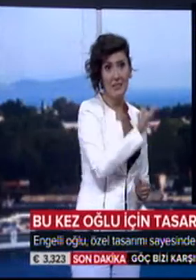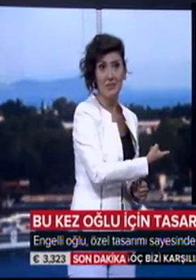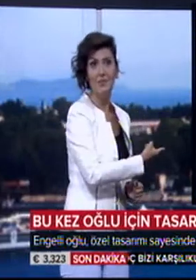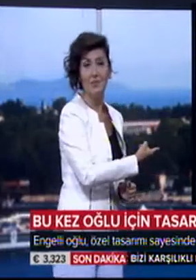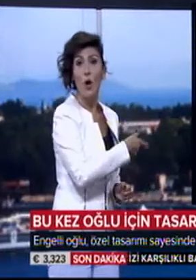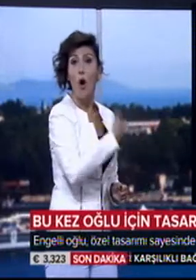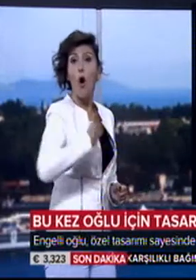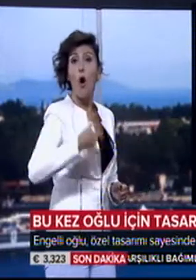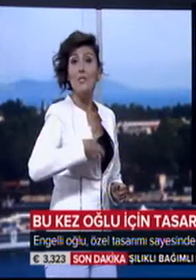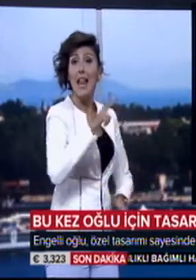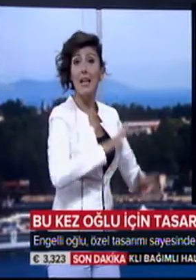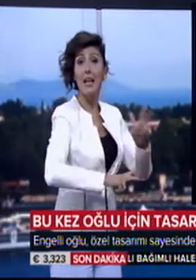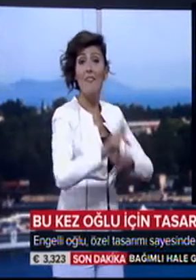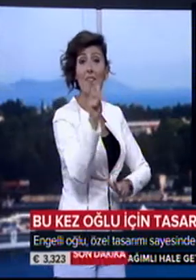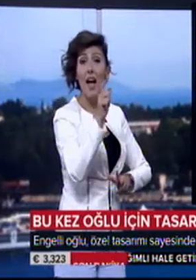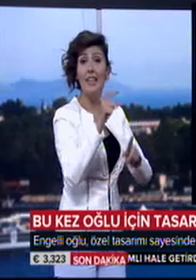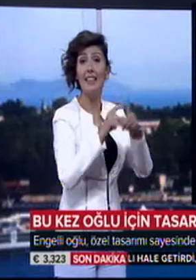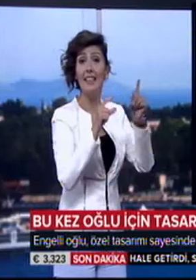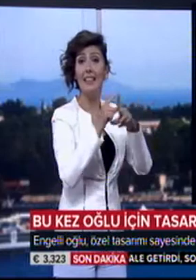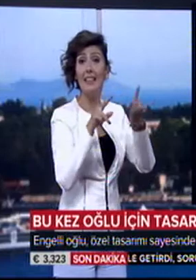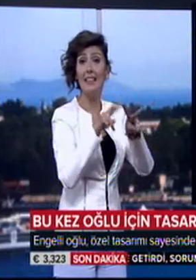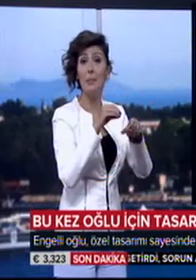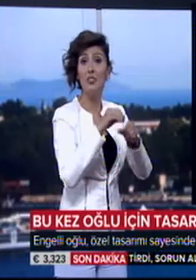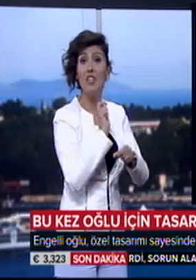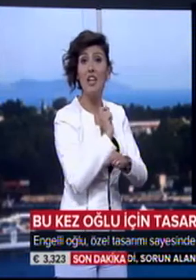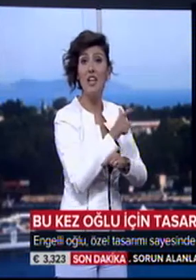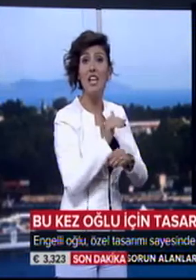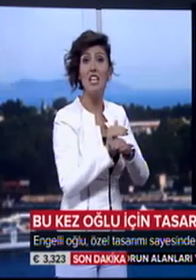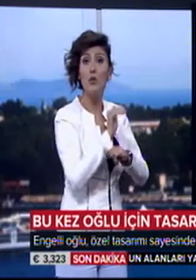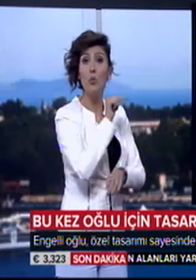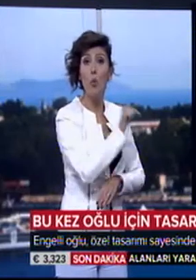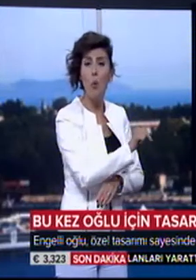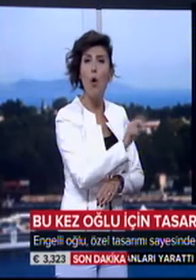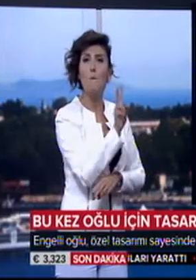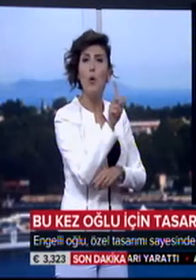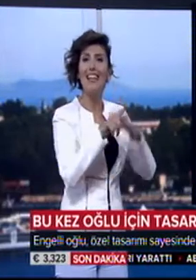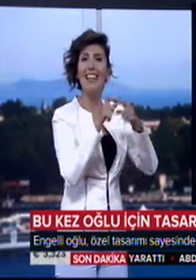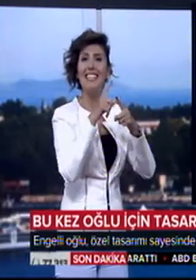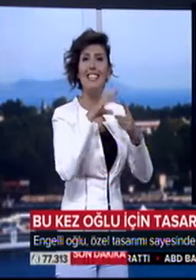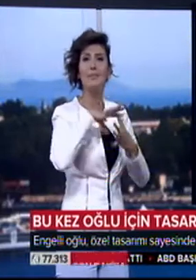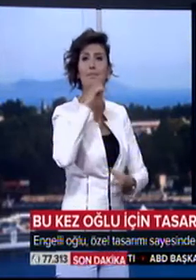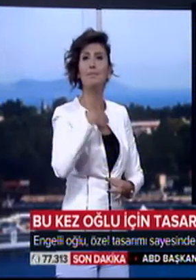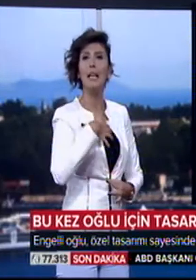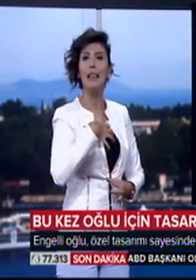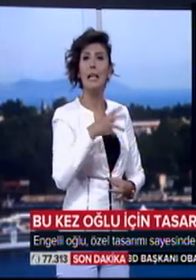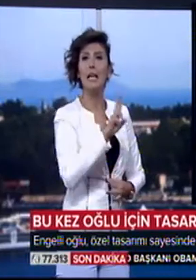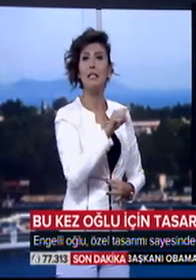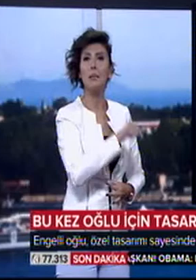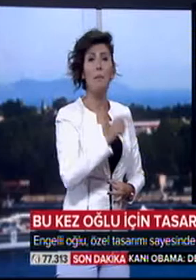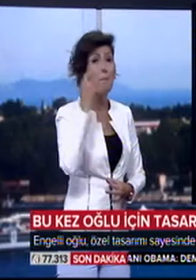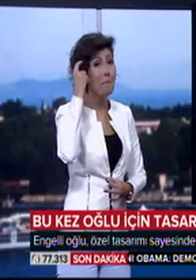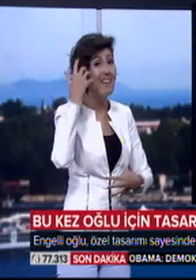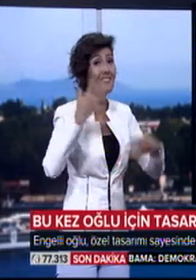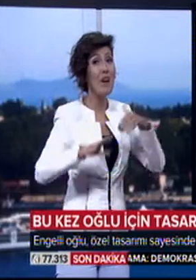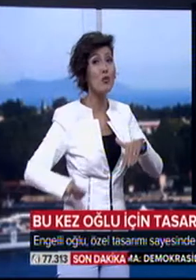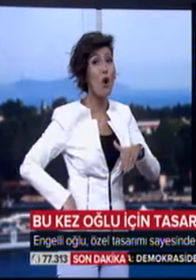Bu özel kıyafet Aydın'ın Didim ilçesinde yaşayan modelist Kamuran Çelik'in tasarımı. Kıyafeti beyin felçli oğlunu yürütebilmek